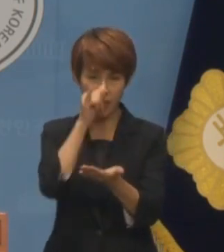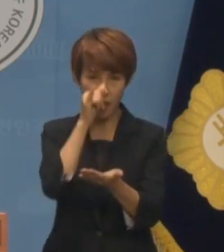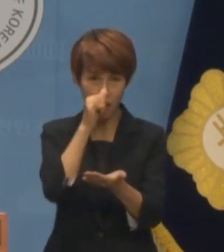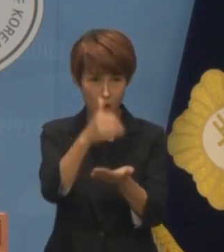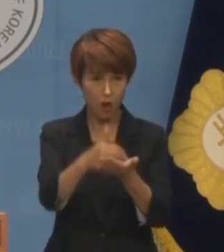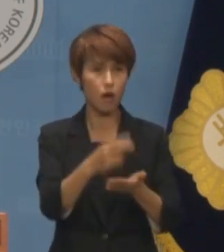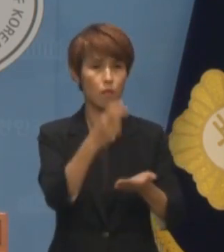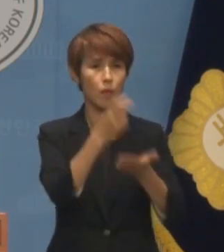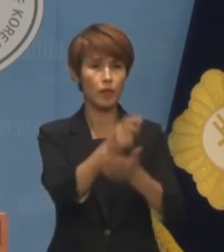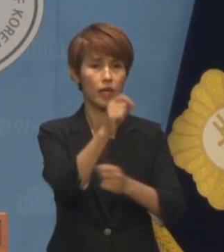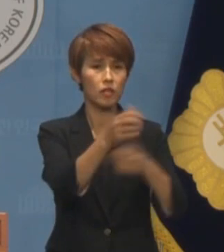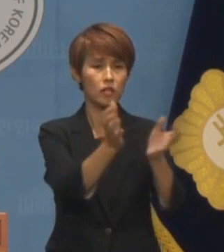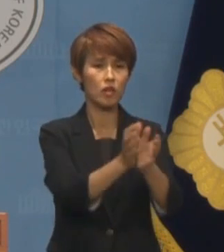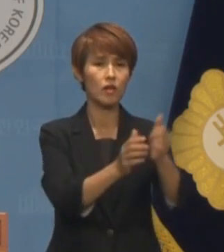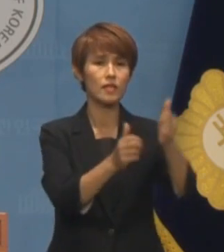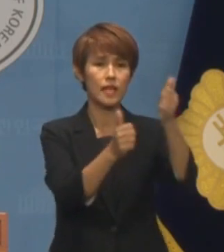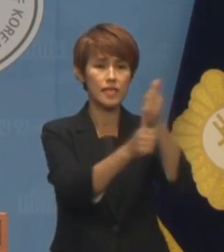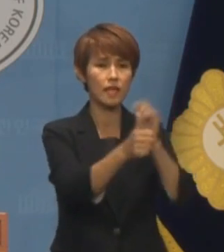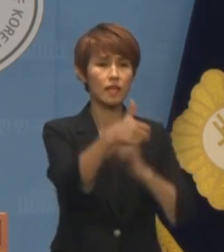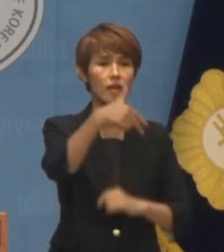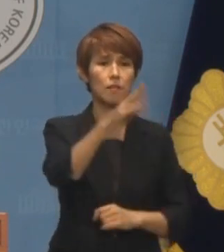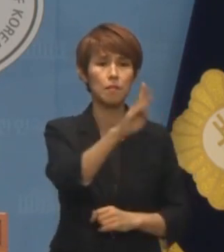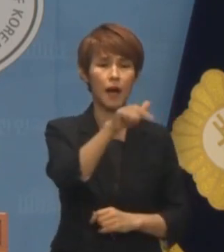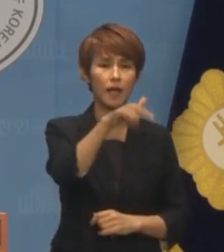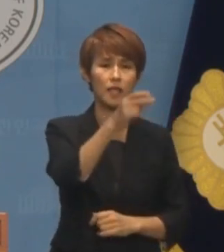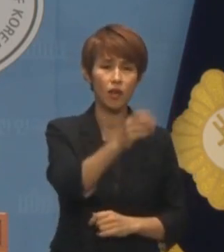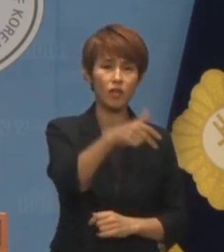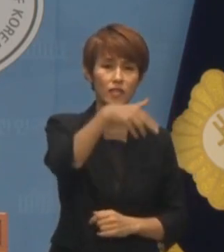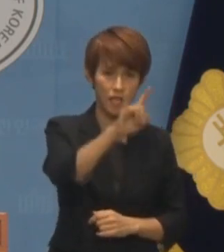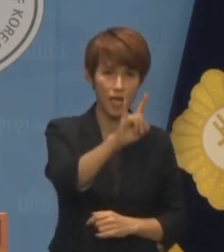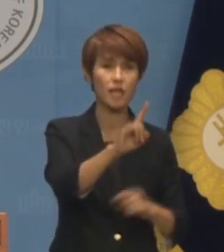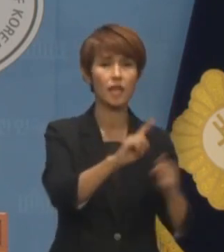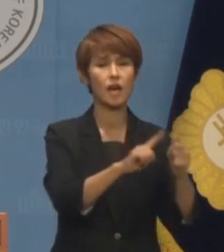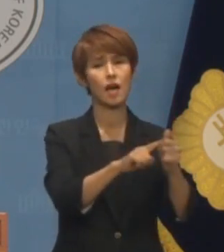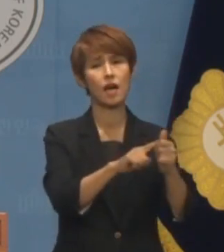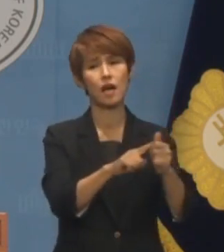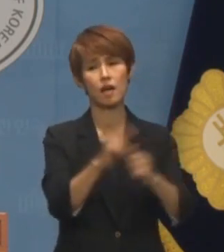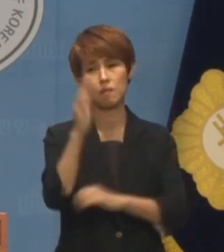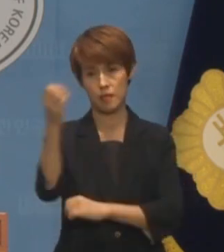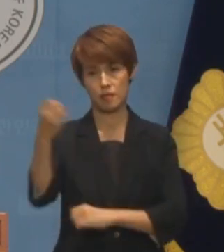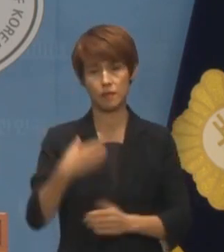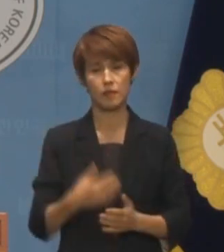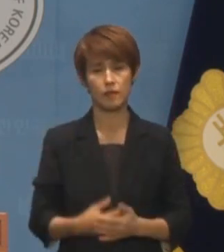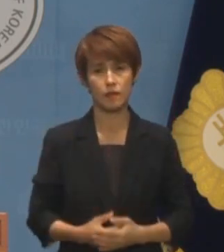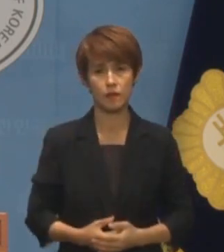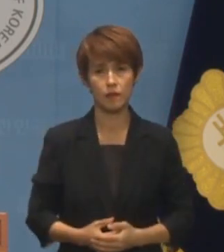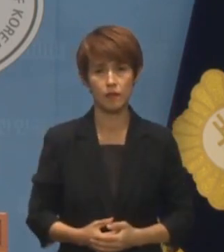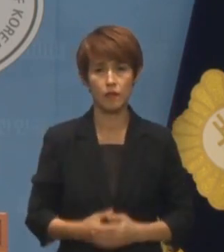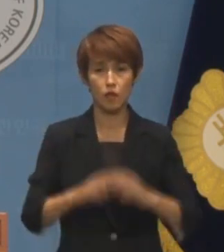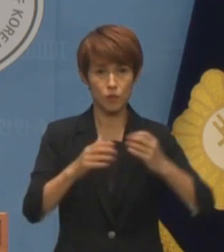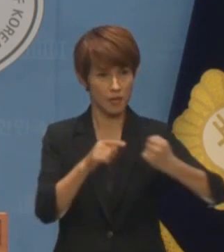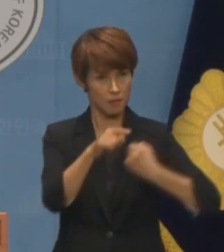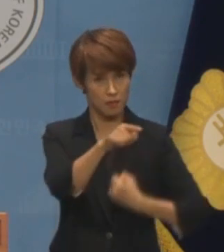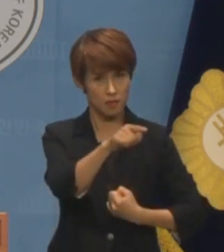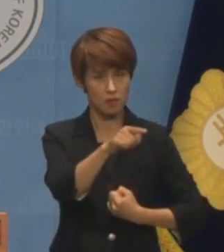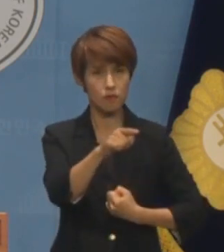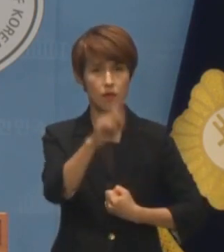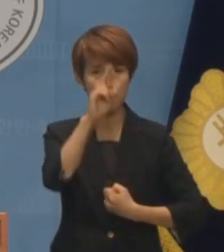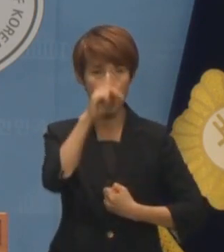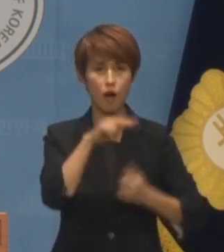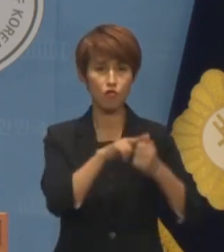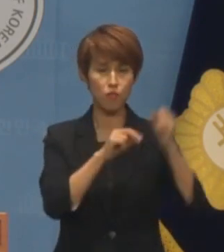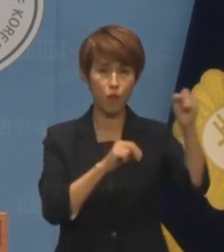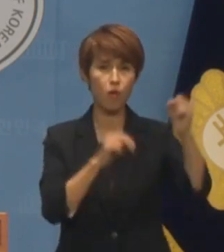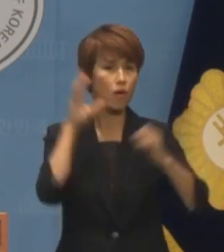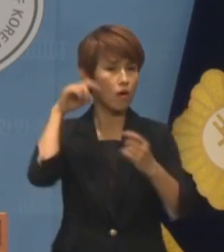행정처 차장이었던 박영재 대법관 후보자였다고 지적합니다 국민의힘은 박 후보자